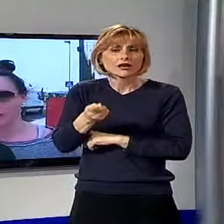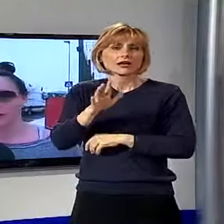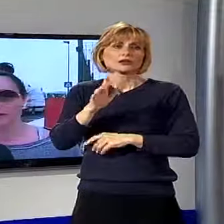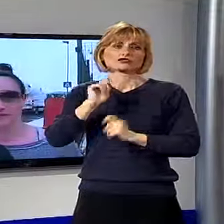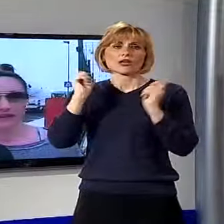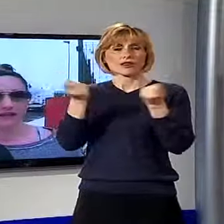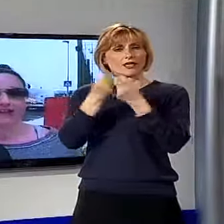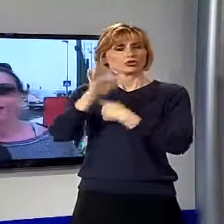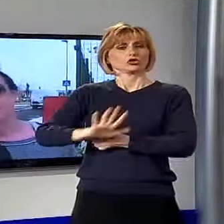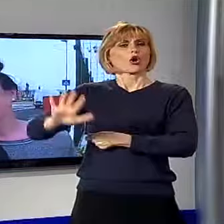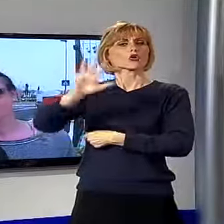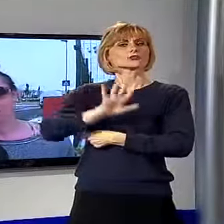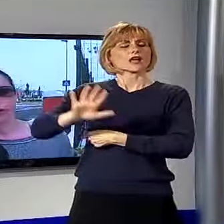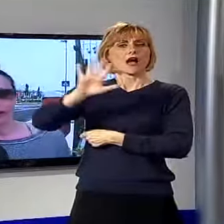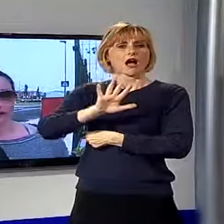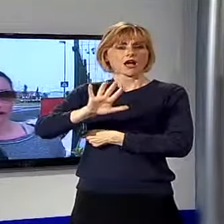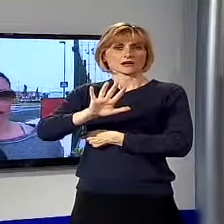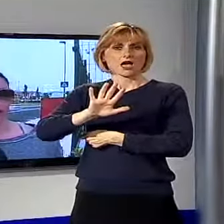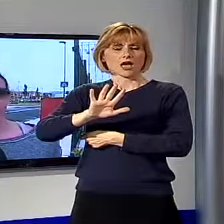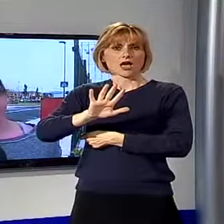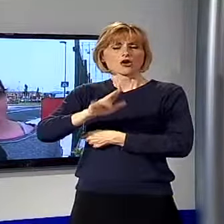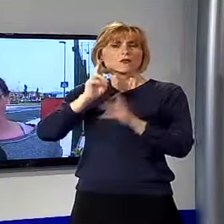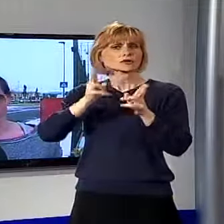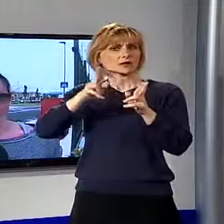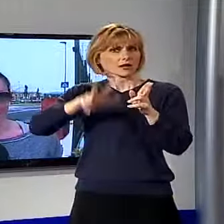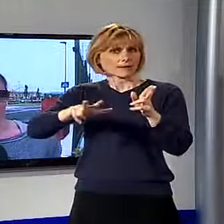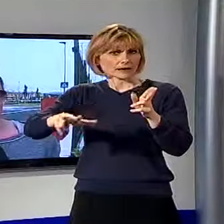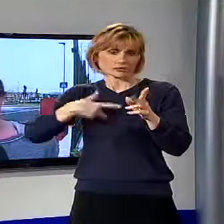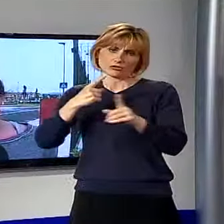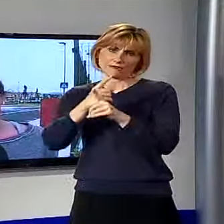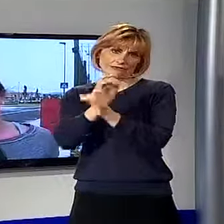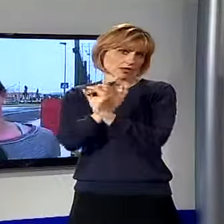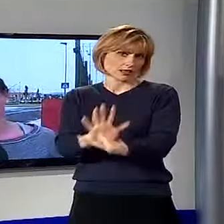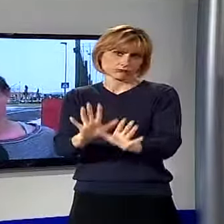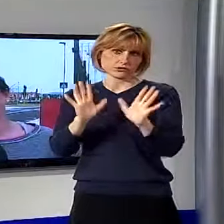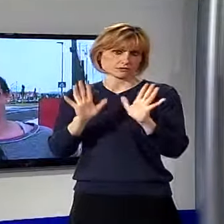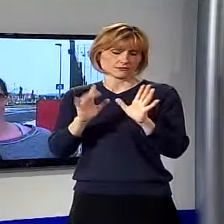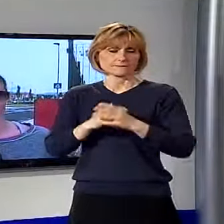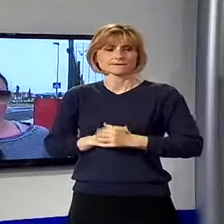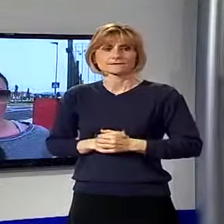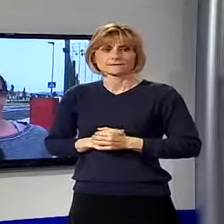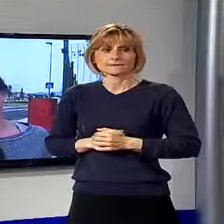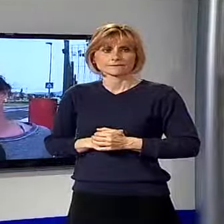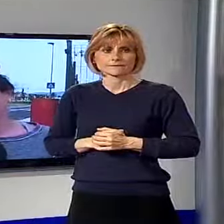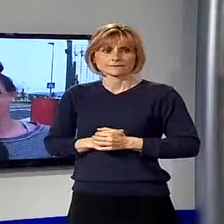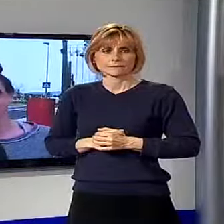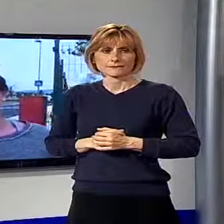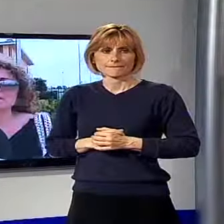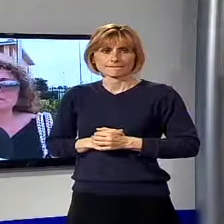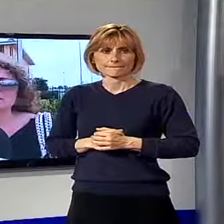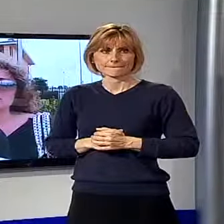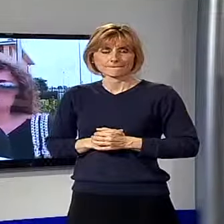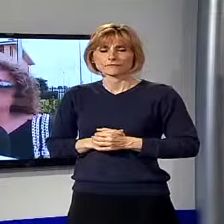parlavo ora con l'infermiera, sono luoghi dove almeno il parcheggio dovrebbe essere gratuito. Cioè è allucinante.